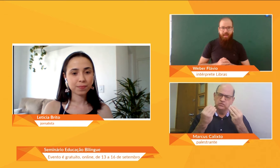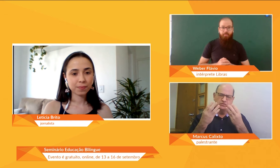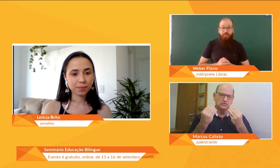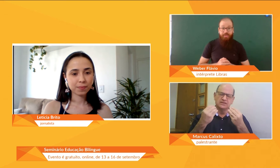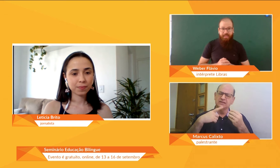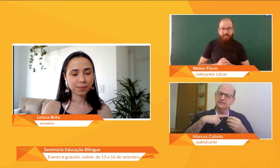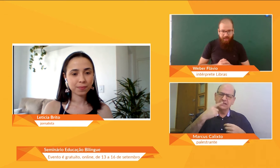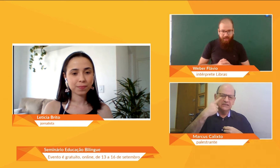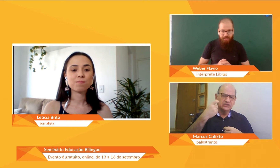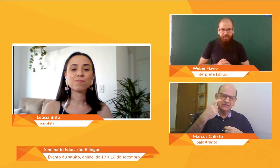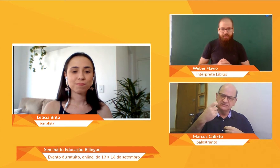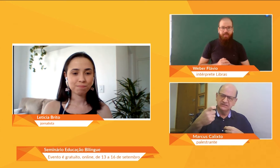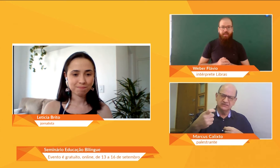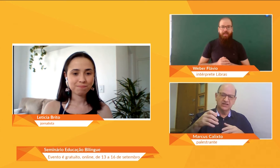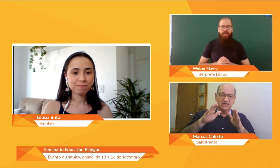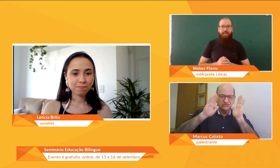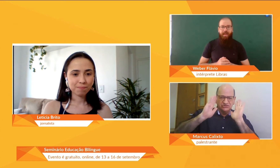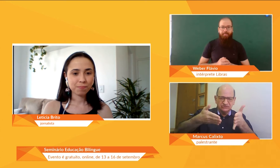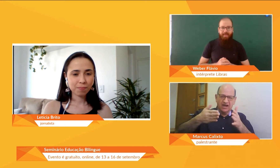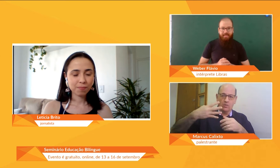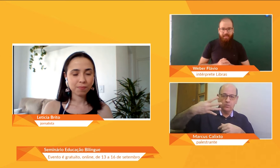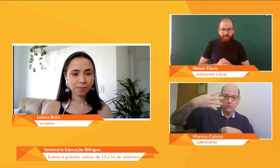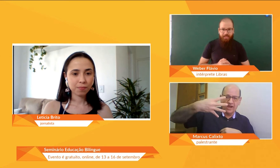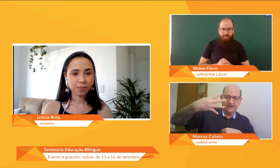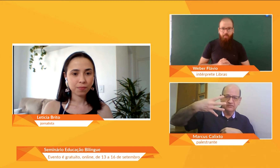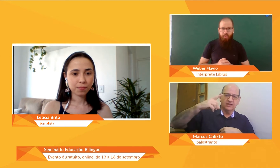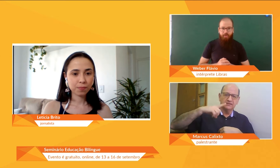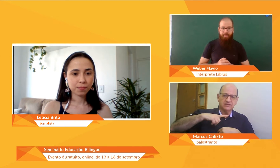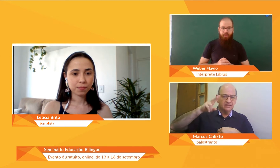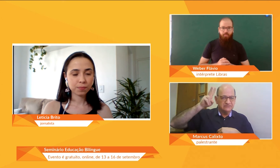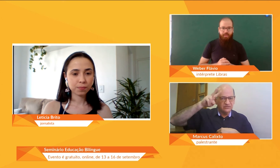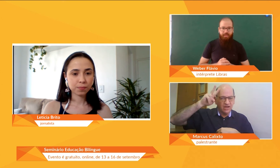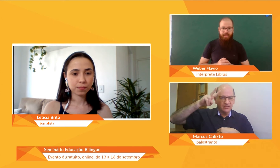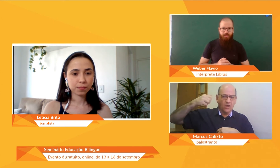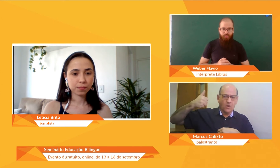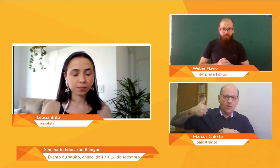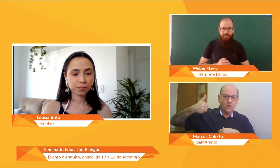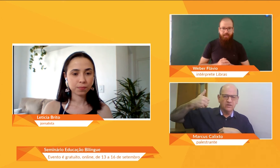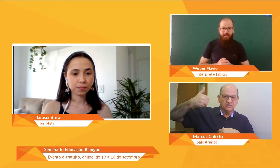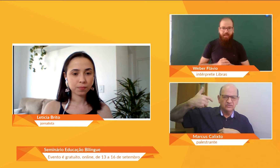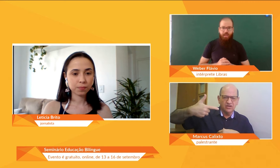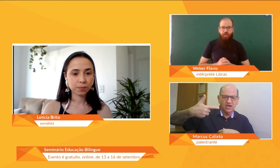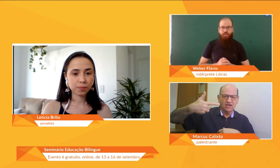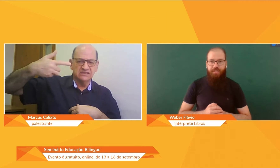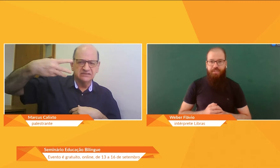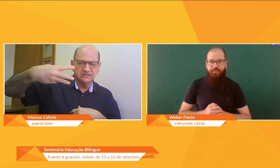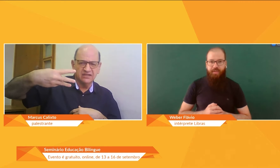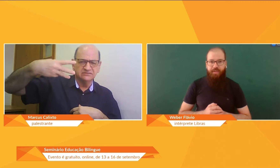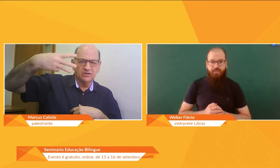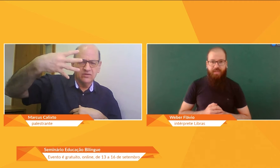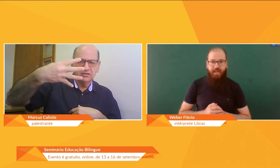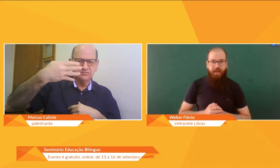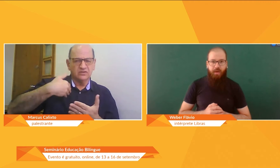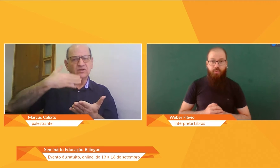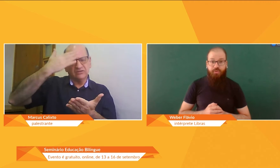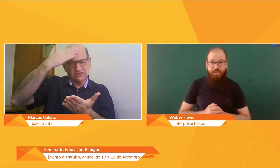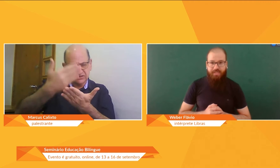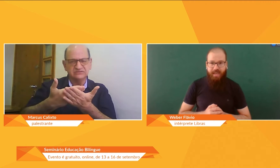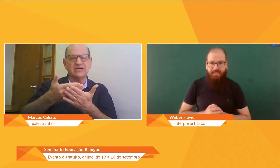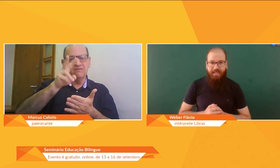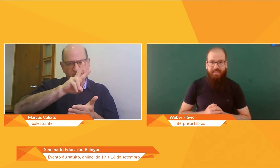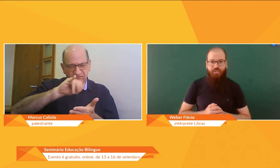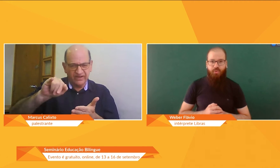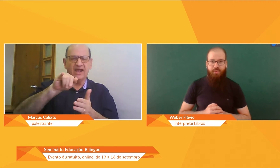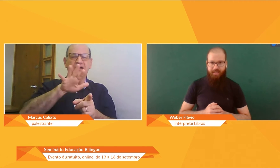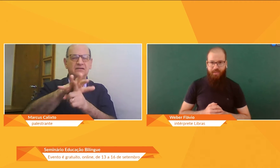muito significativa que represente muito para a comunidade surda, né? Nós já tivemos muito